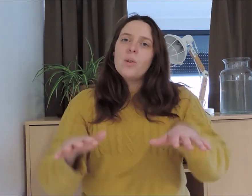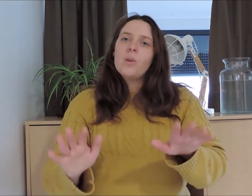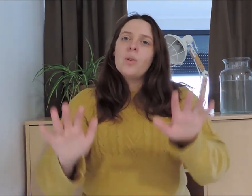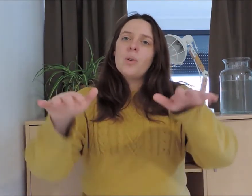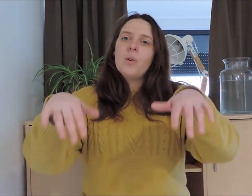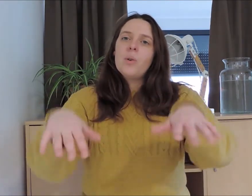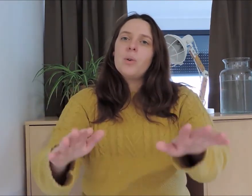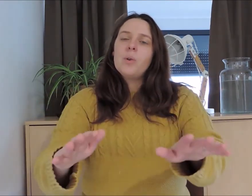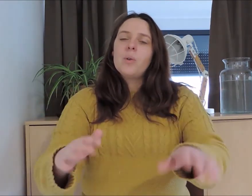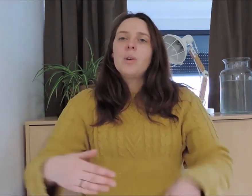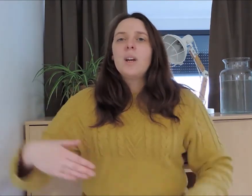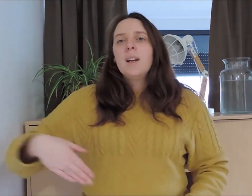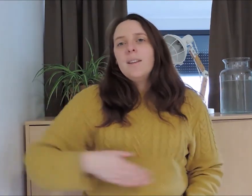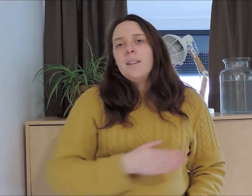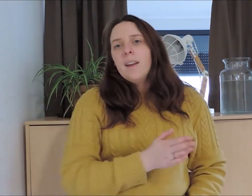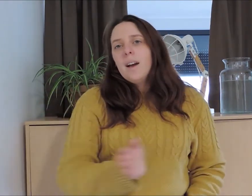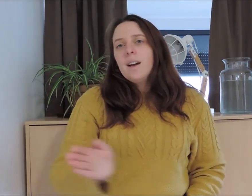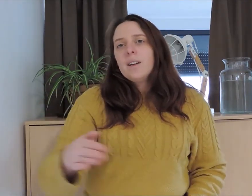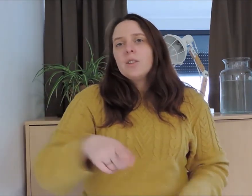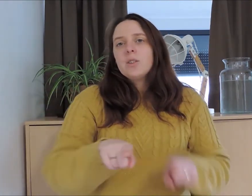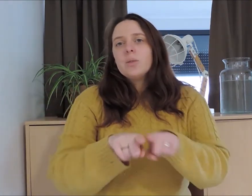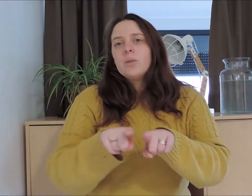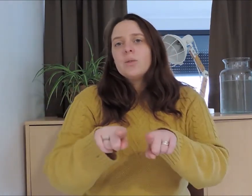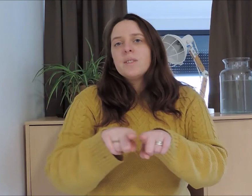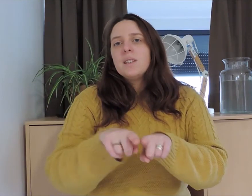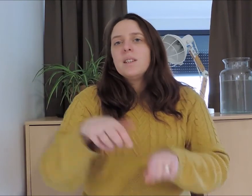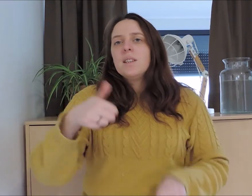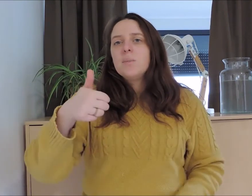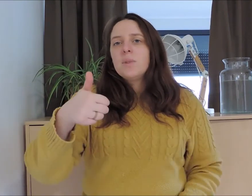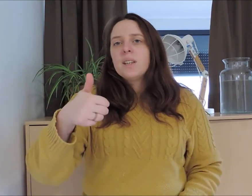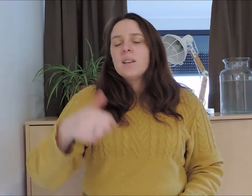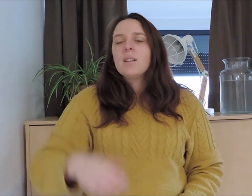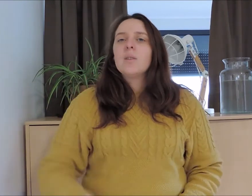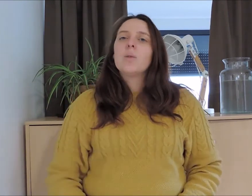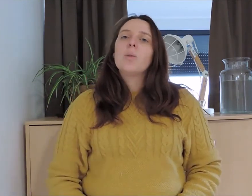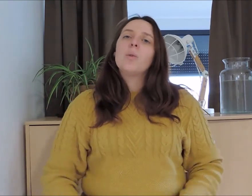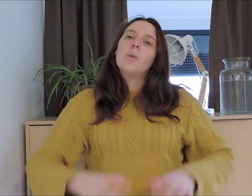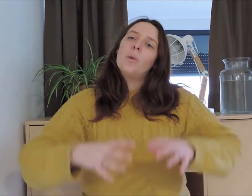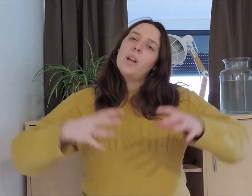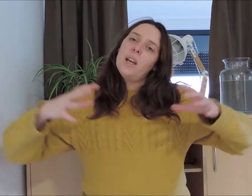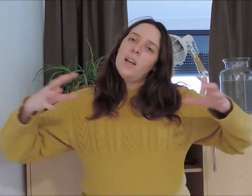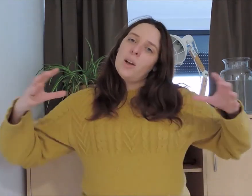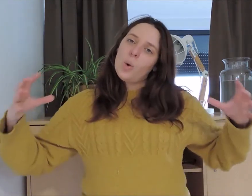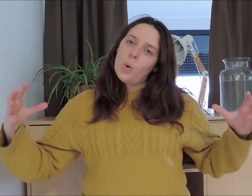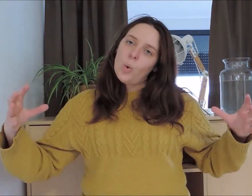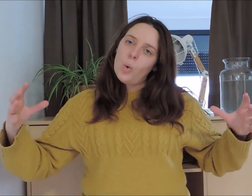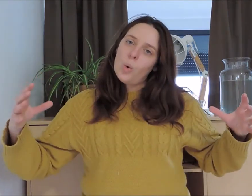l'eau Nage aussi bien que les gros